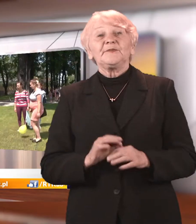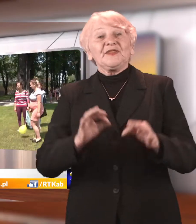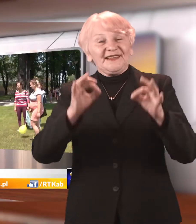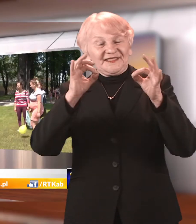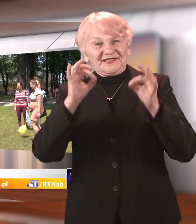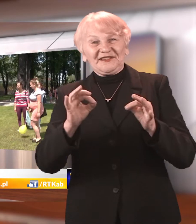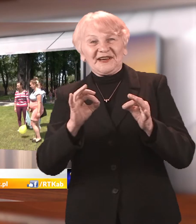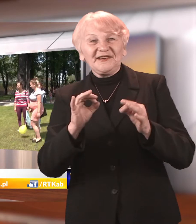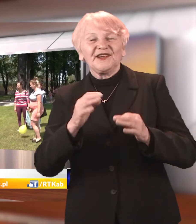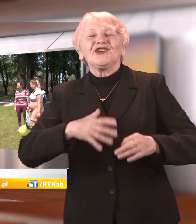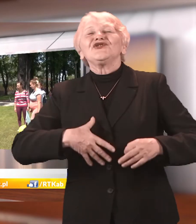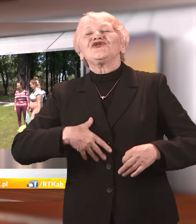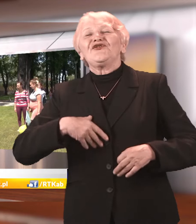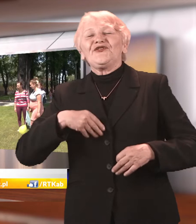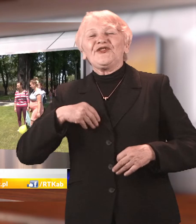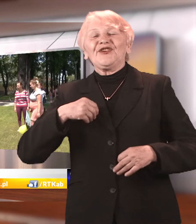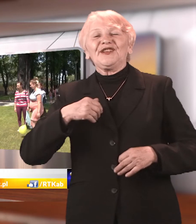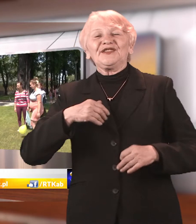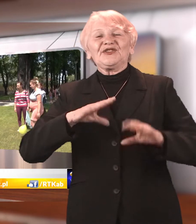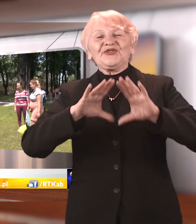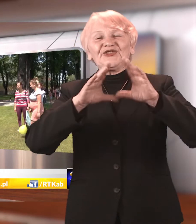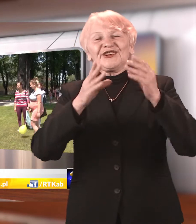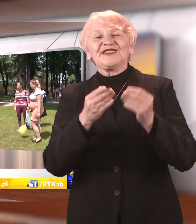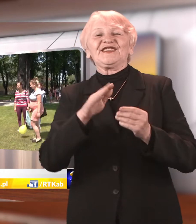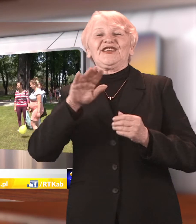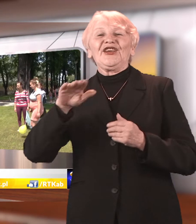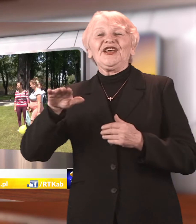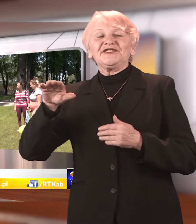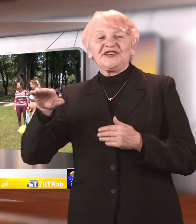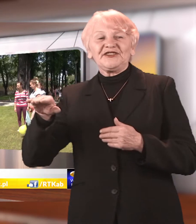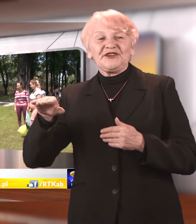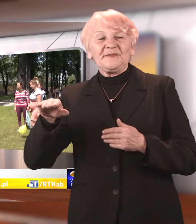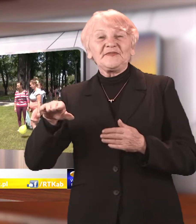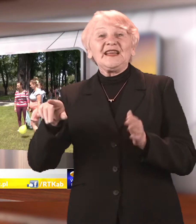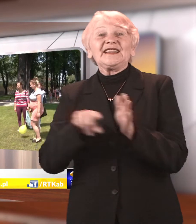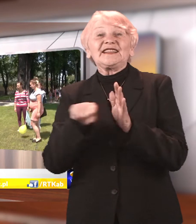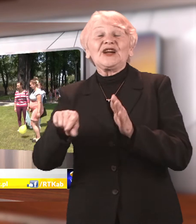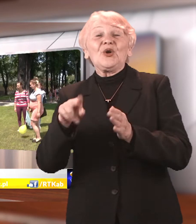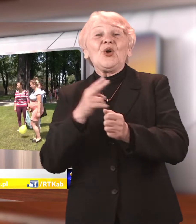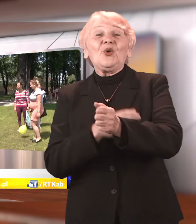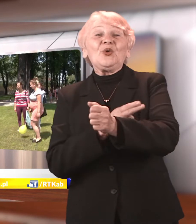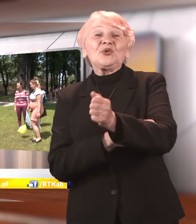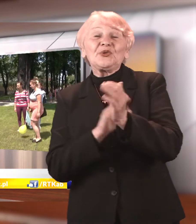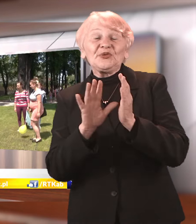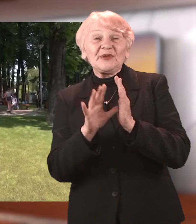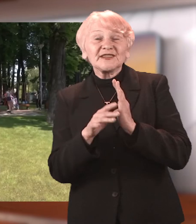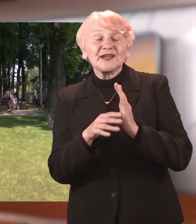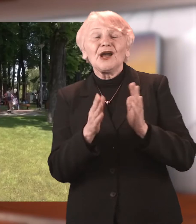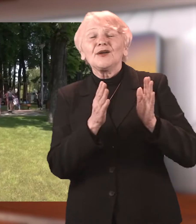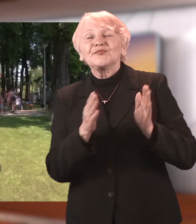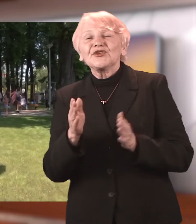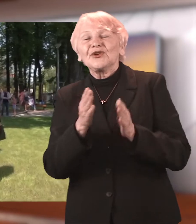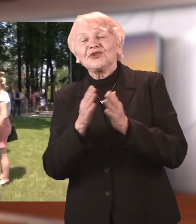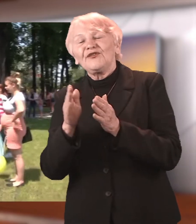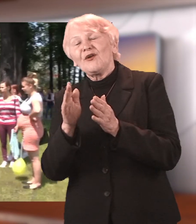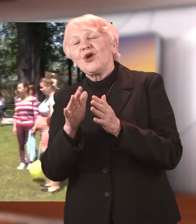Dziś święto wszystkich dzieci. Z tej okazji raciborski magistrat przygotował niespodziankę dla najmłodszych, która potrwa aż tydzień. Po